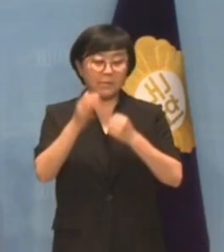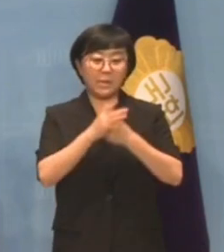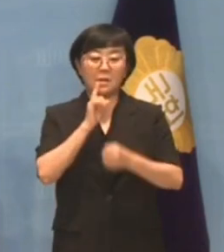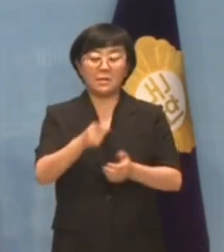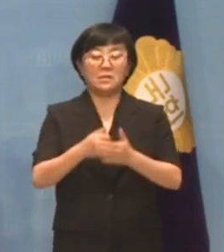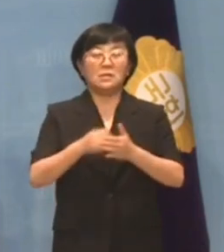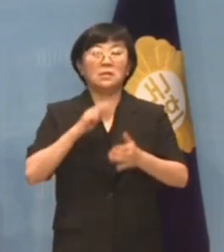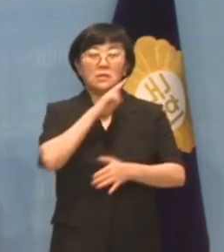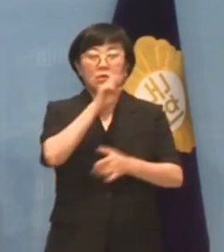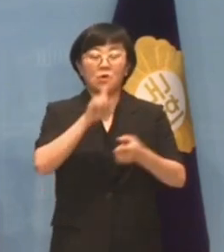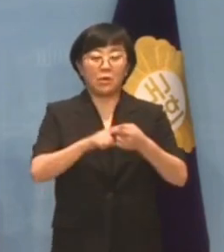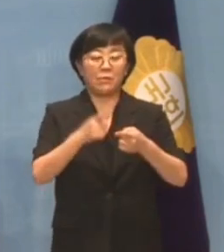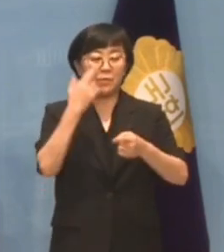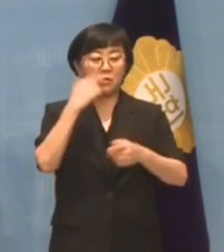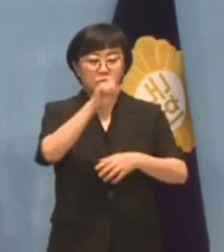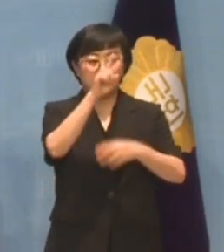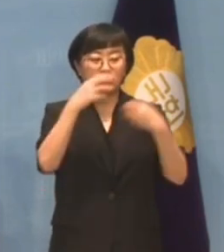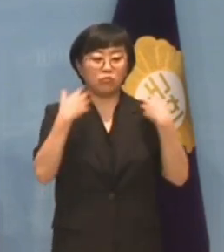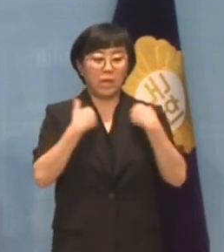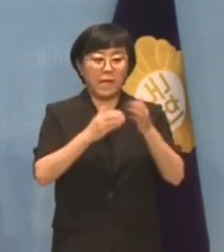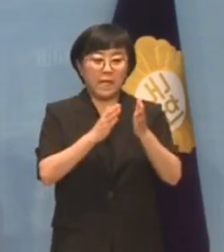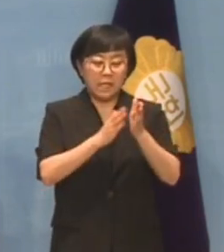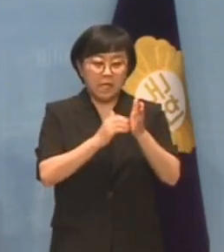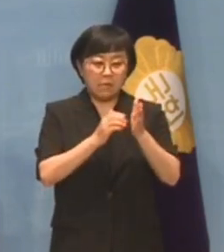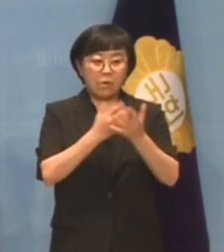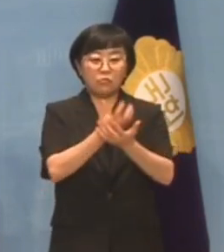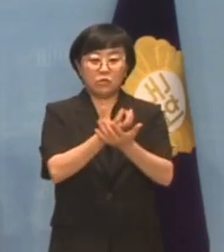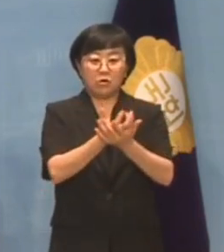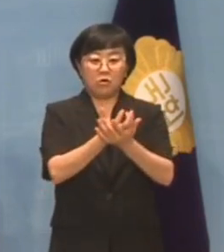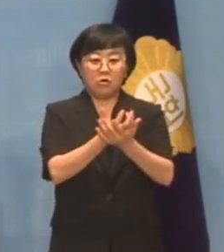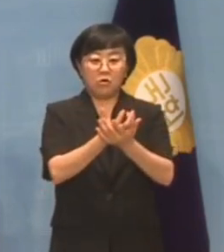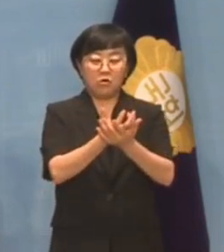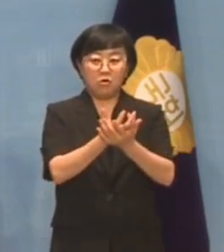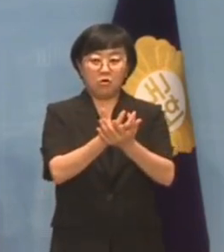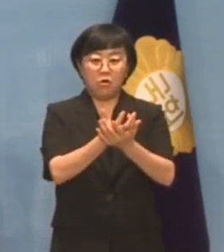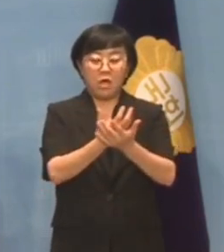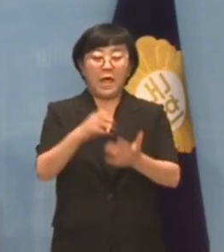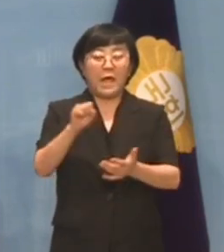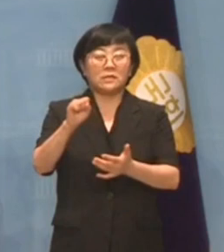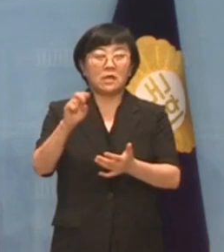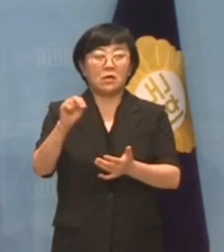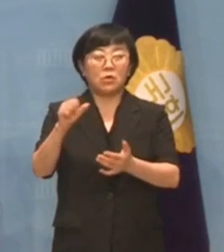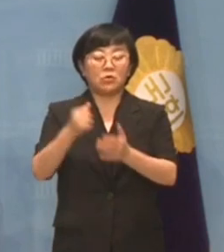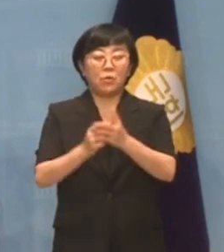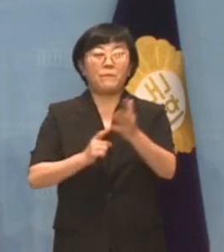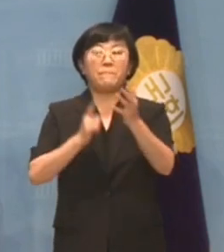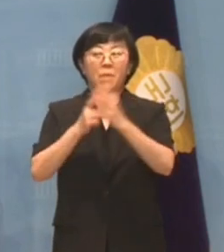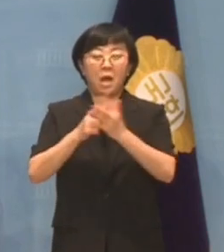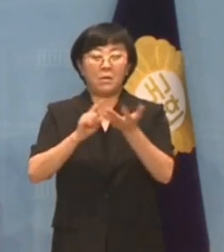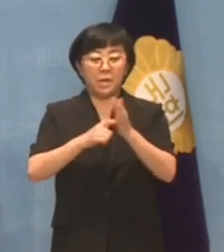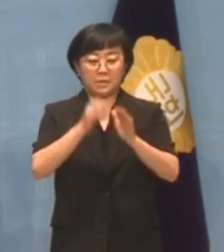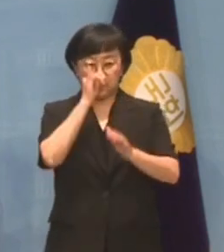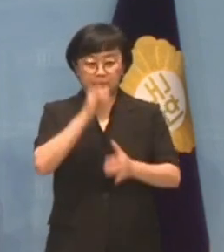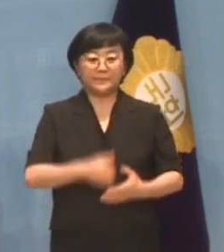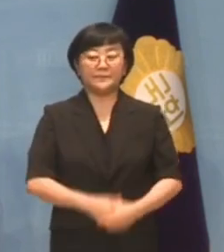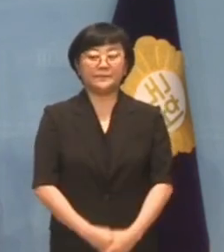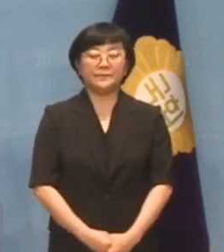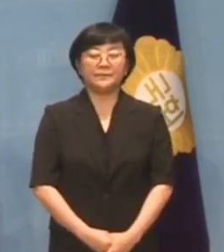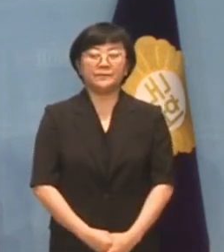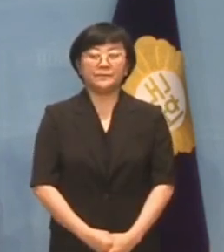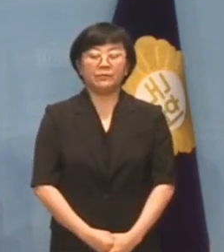해당 의혹은 미국 정부의 기밀문서 중 일부가 소셜미디어를 통해 유출되면서 촉발되었습니다.